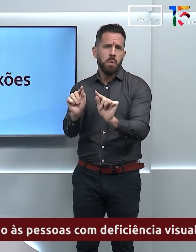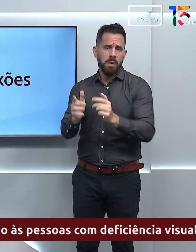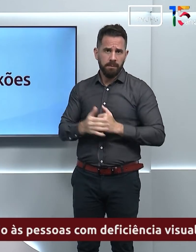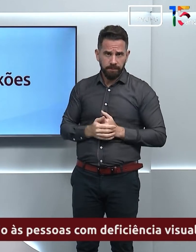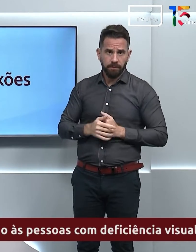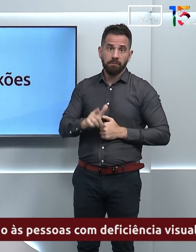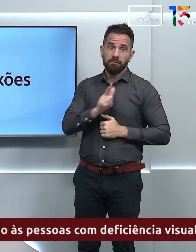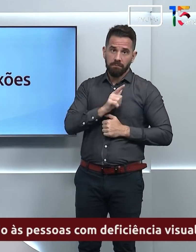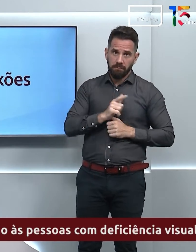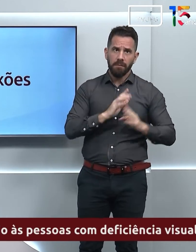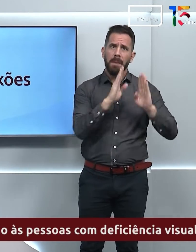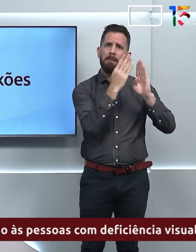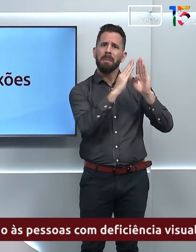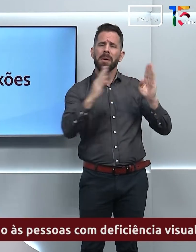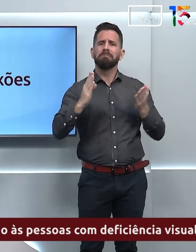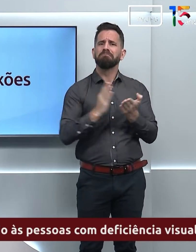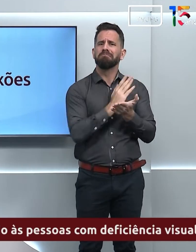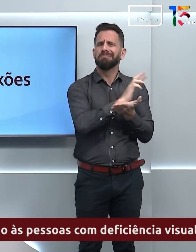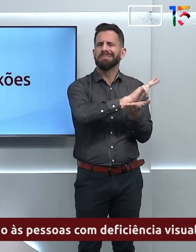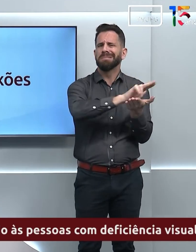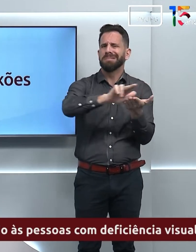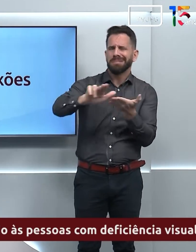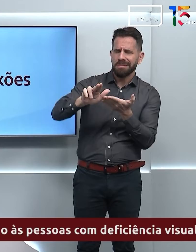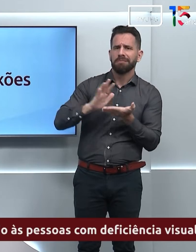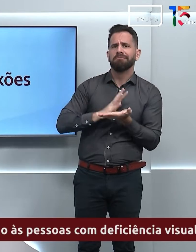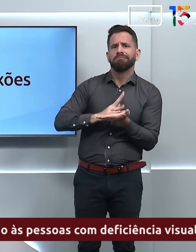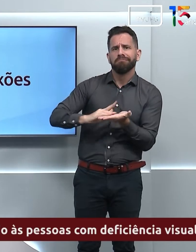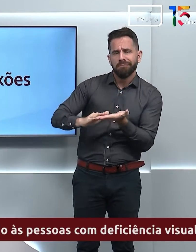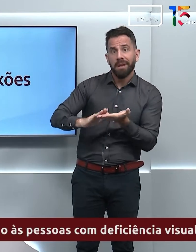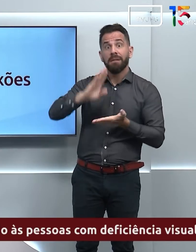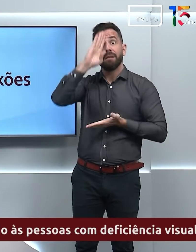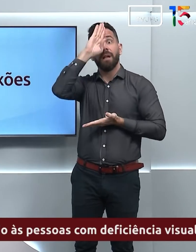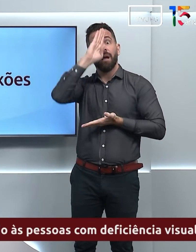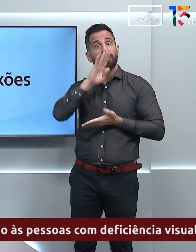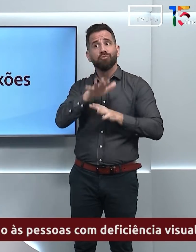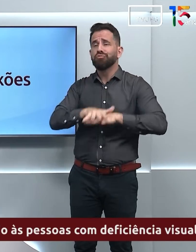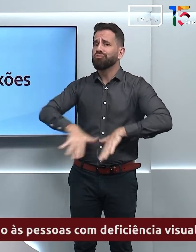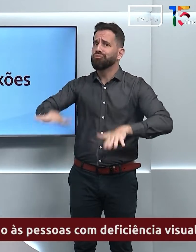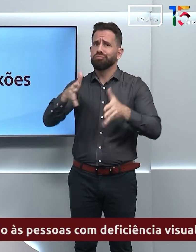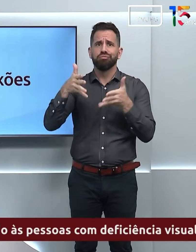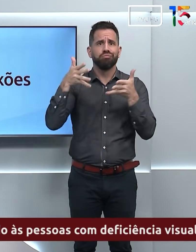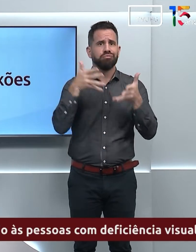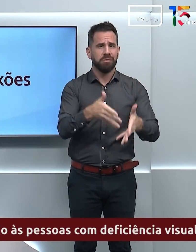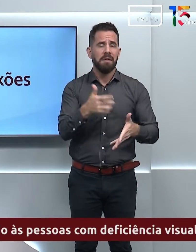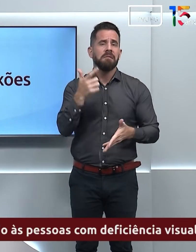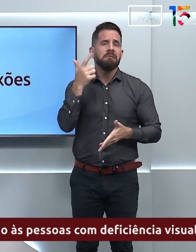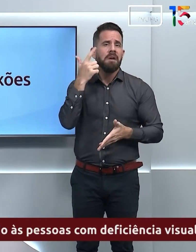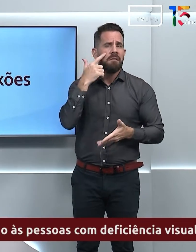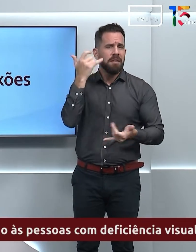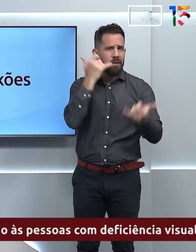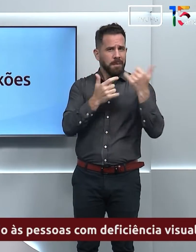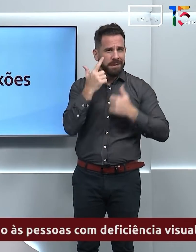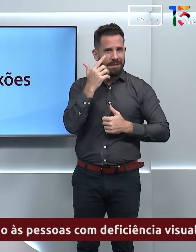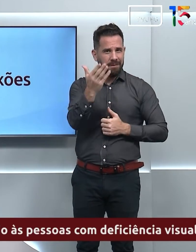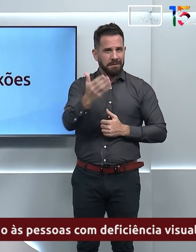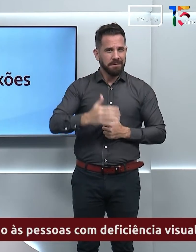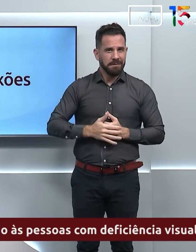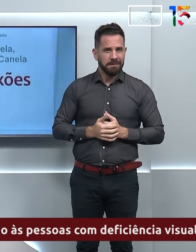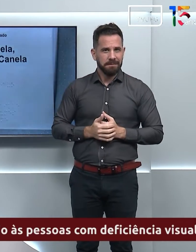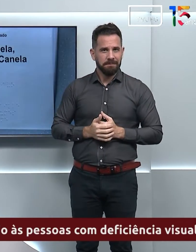acervo acessível e gratuito para toda a comunidade. Acompanhe mais detalhes na nossa reportagem.